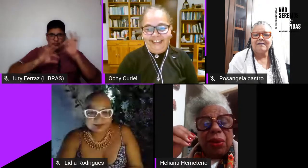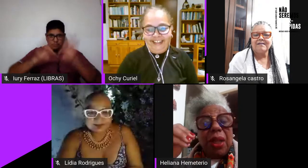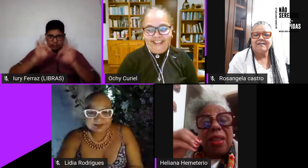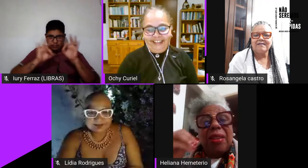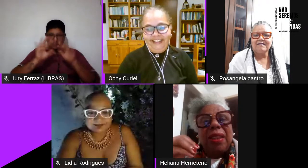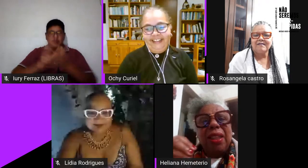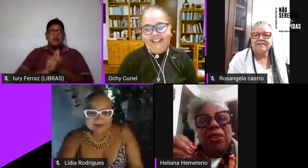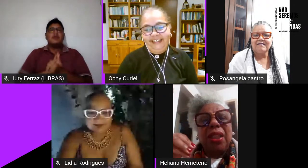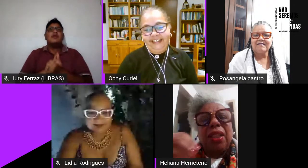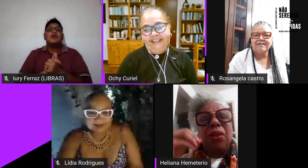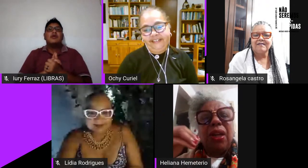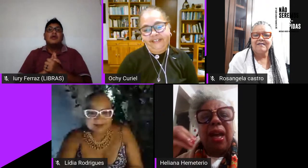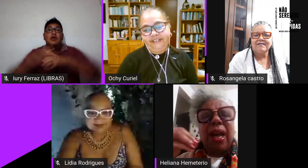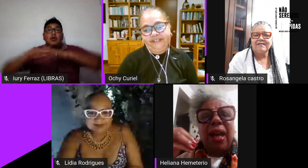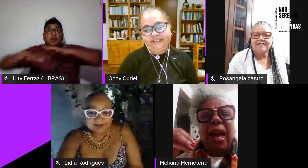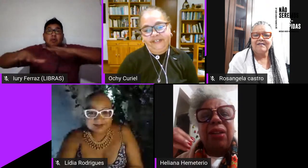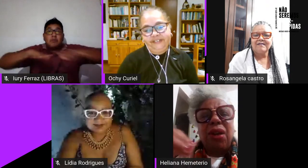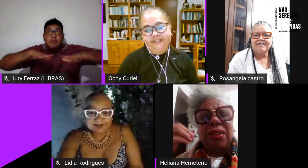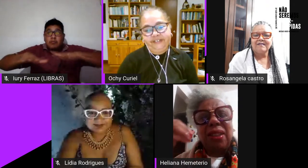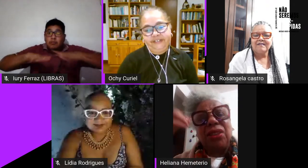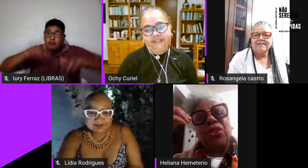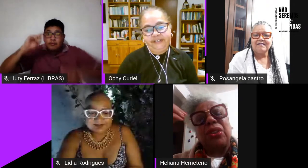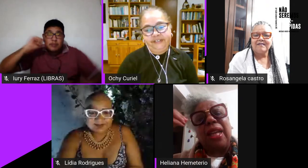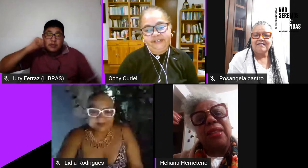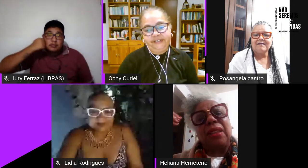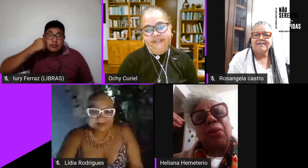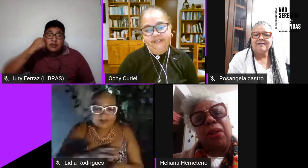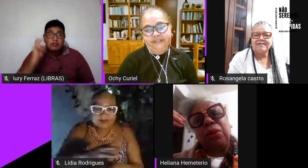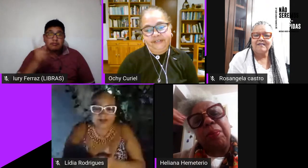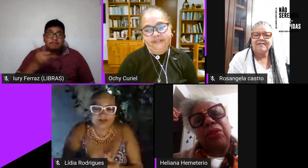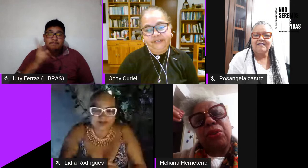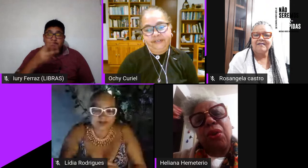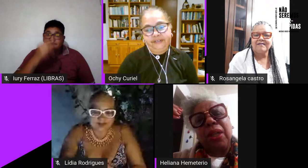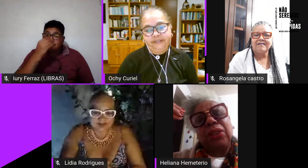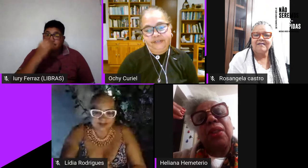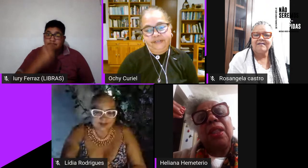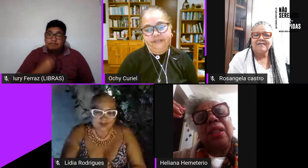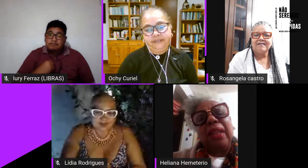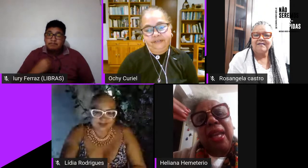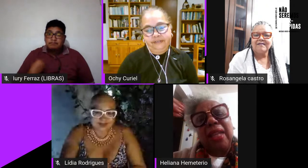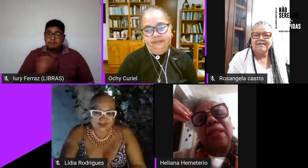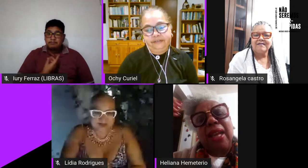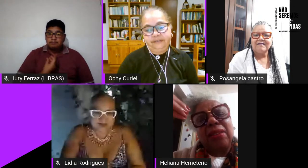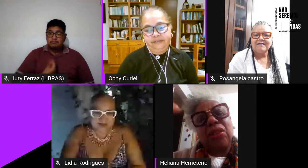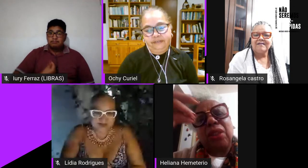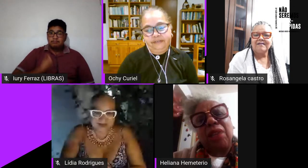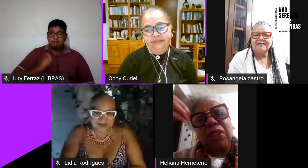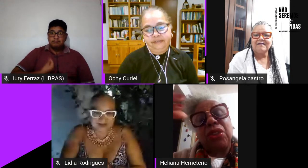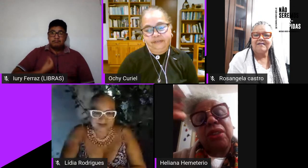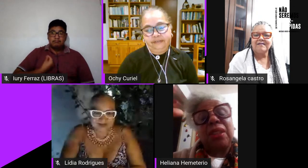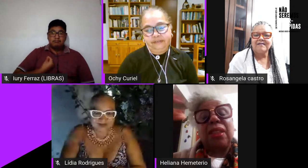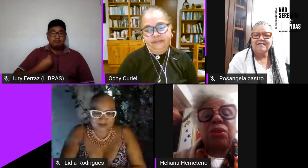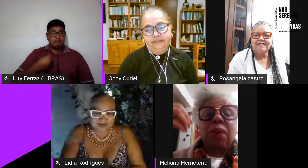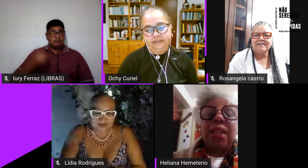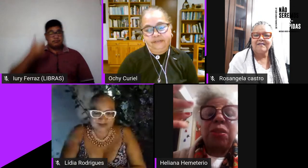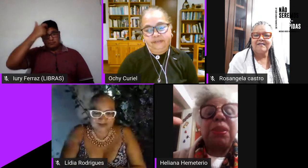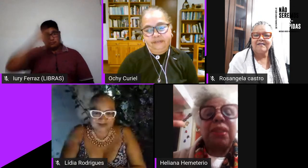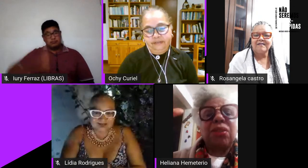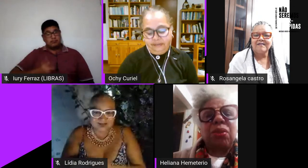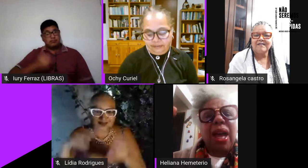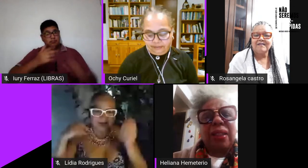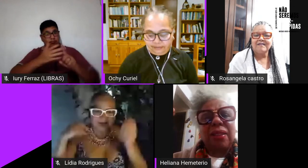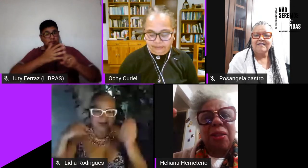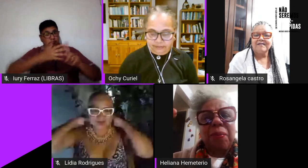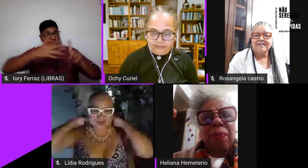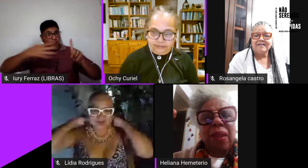negro insiste em ignorar a nossa existência enquanto pessoas gays, lésbicas travestis, transexuais e